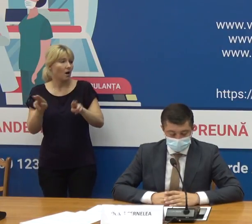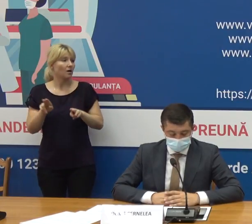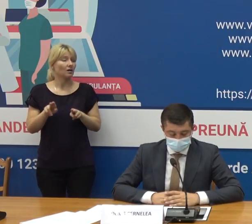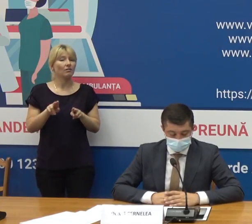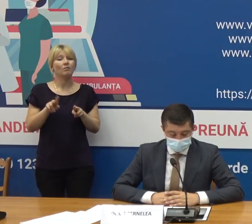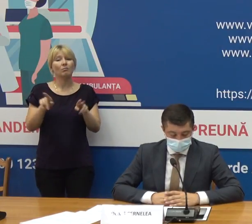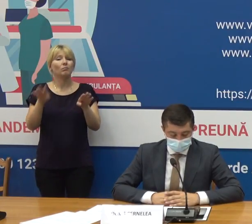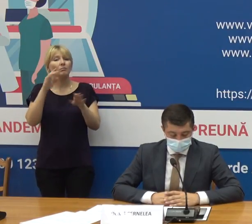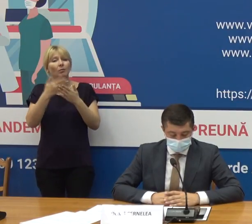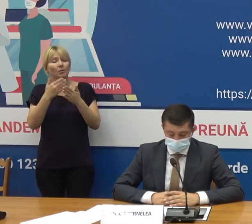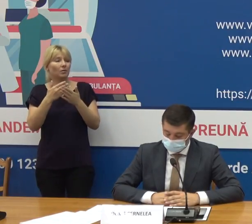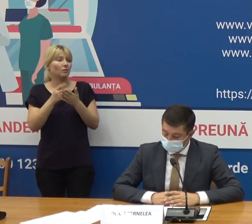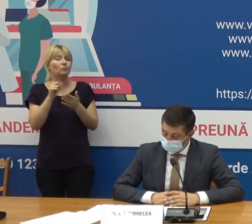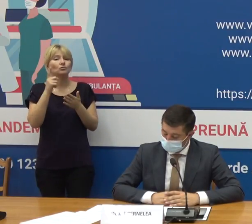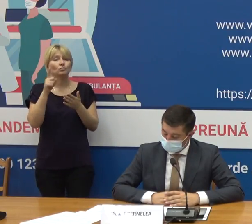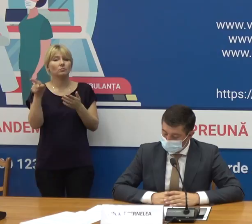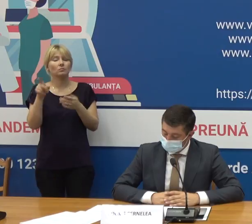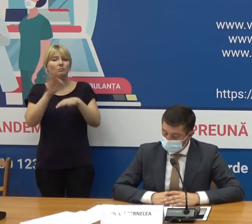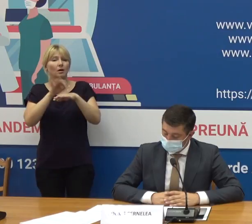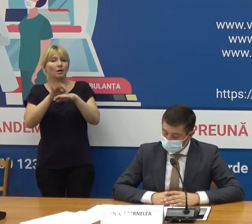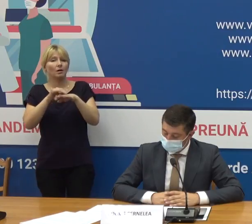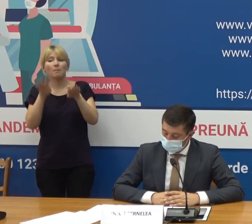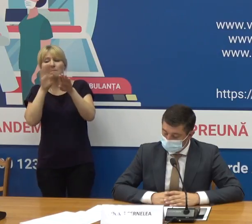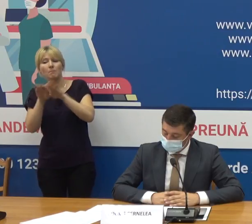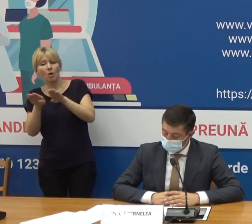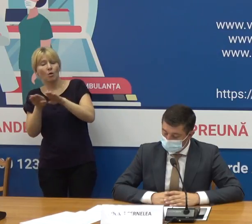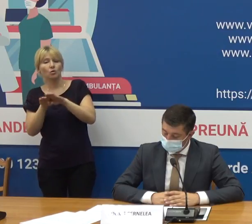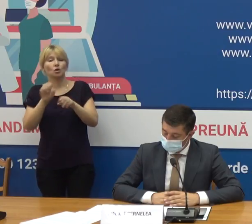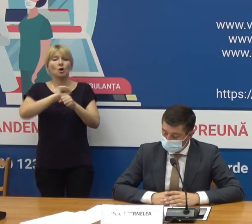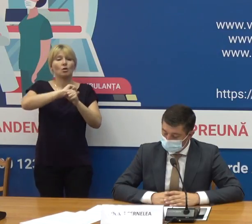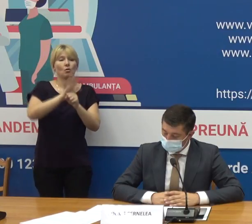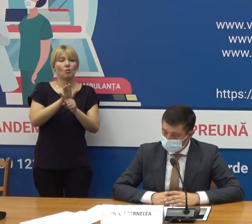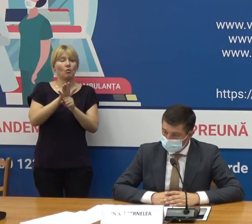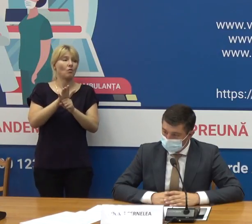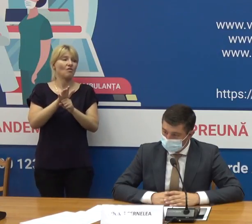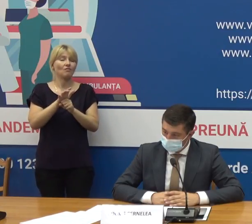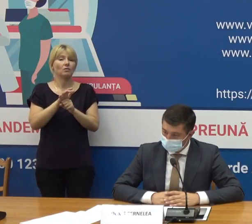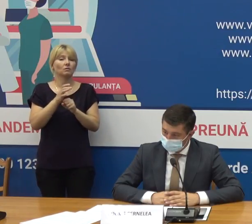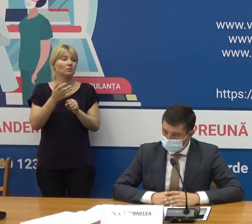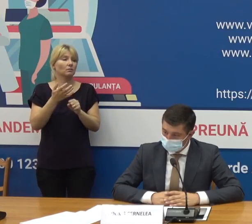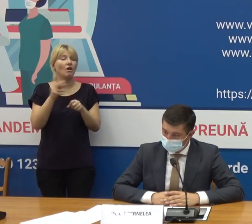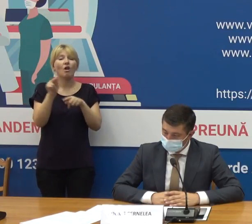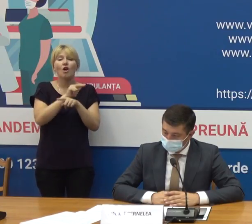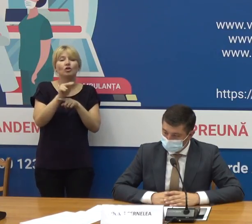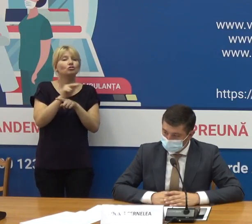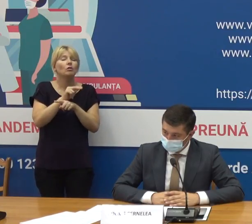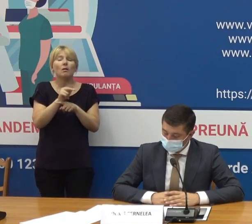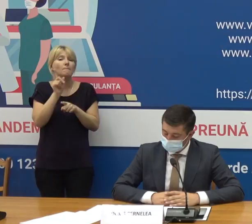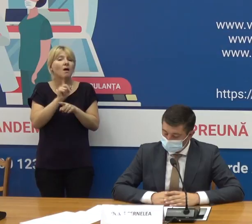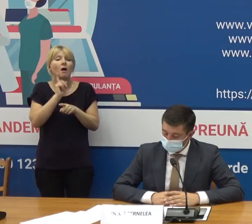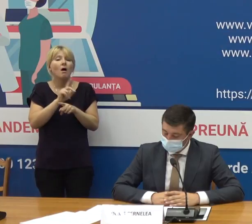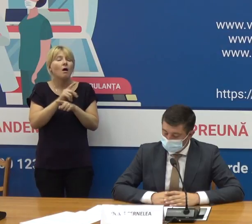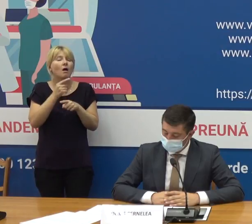asimptomatic deoarece tratament pentru virusul SARS-CoV-2 încă nu este și cam